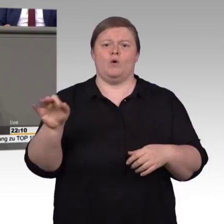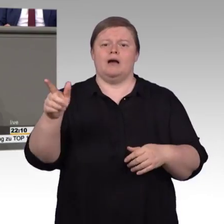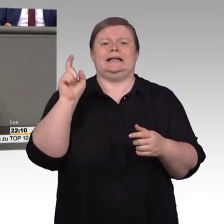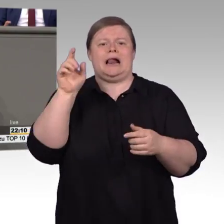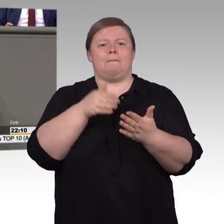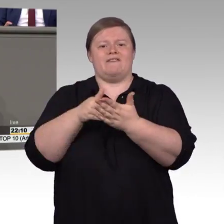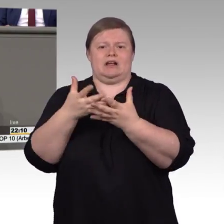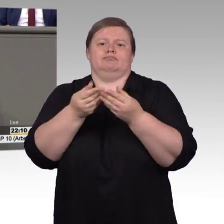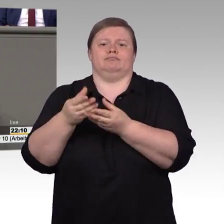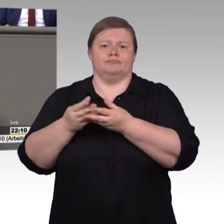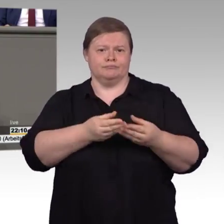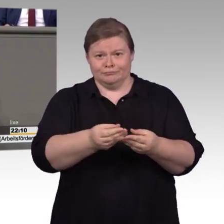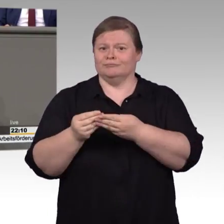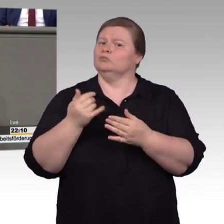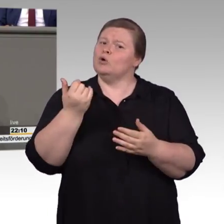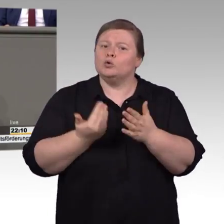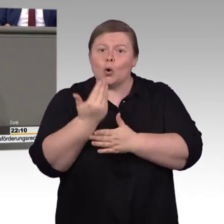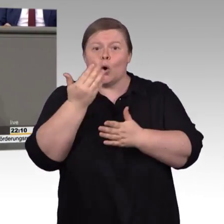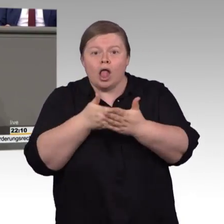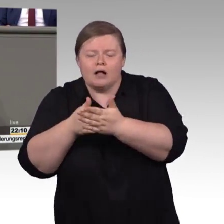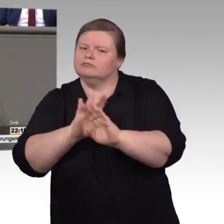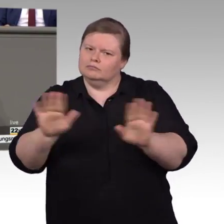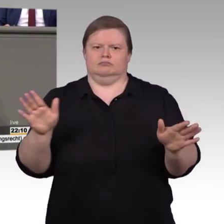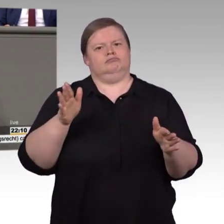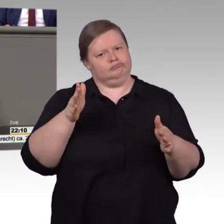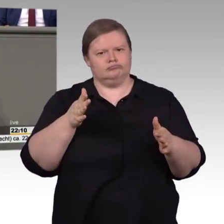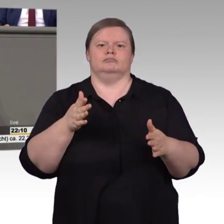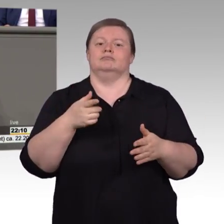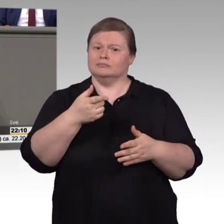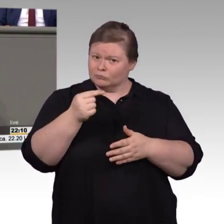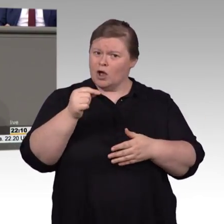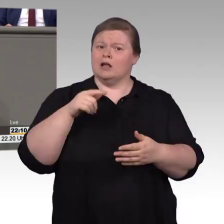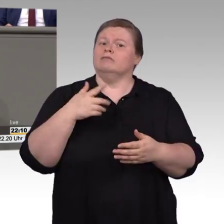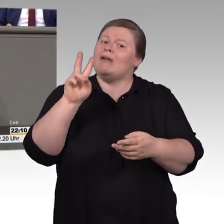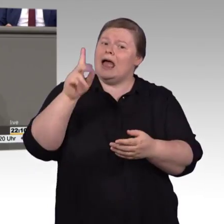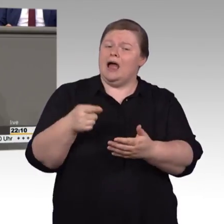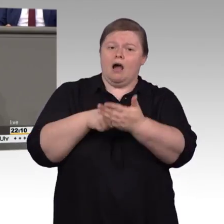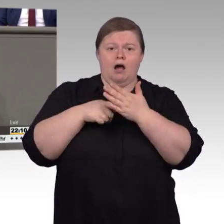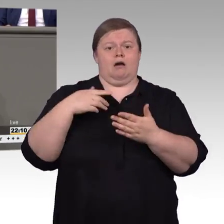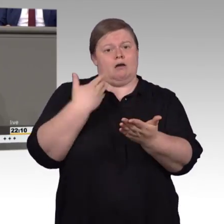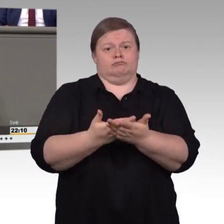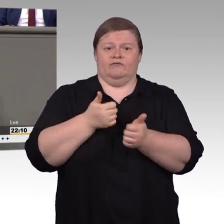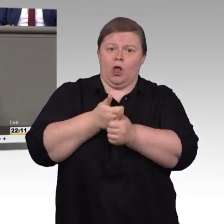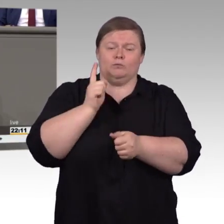Reihe von Verbesserungen in diesem Bereich auf den Weg bringen. Das fängt damit an, dass wir den Anwendungsbereich für